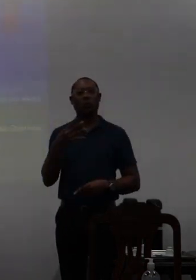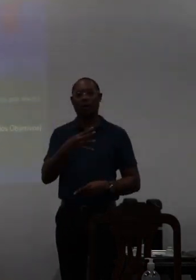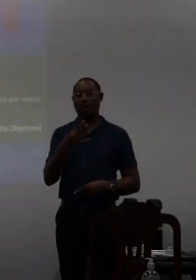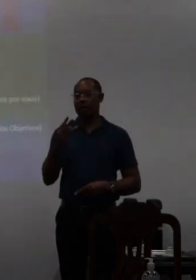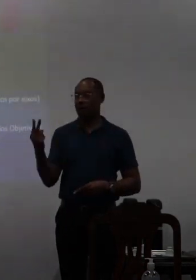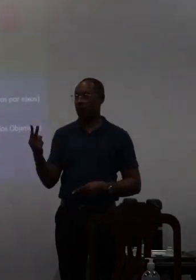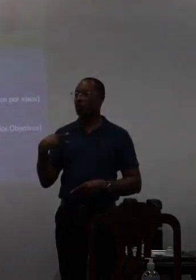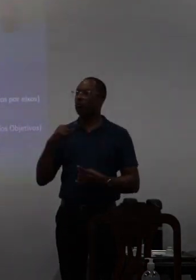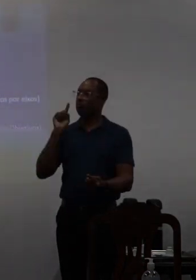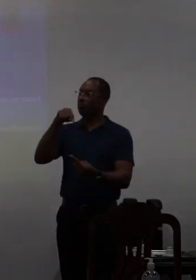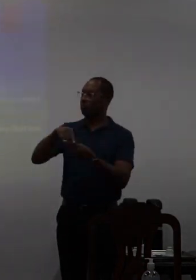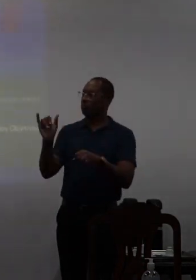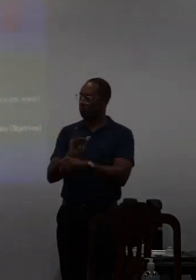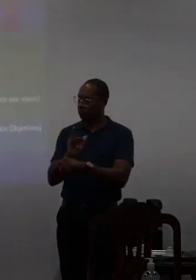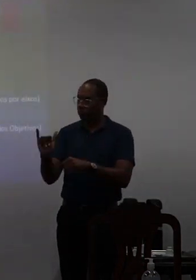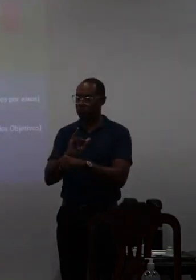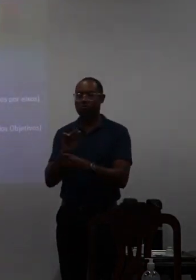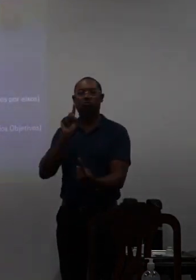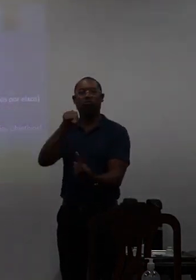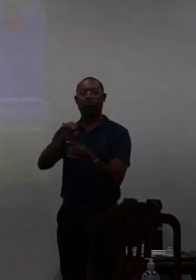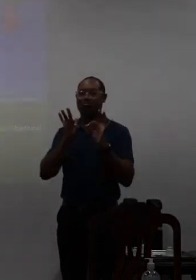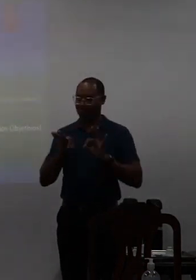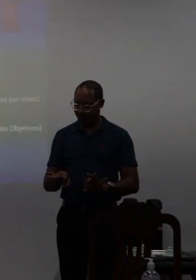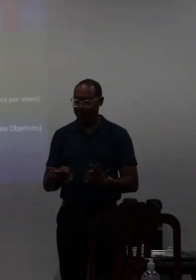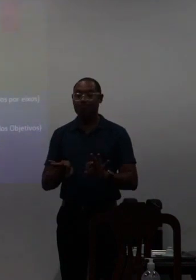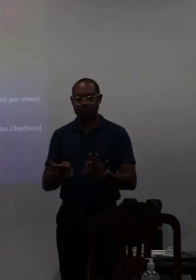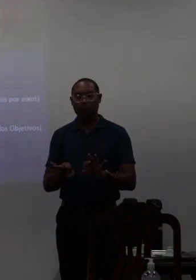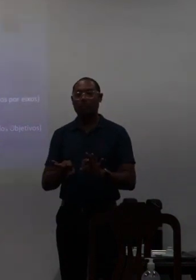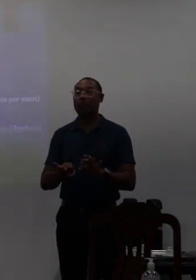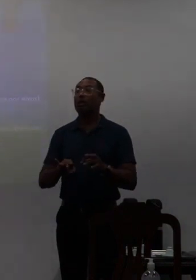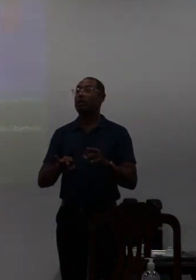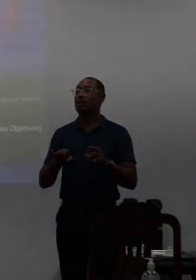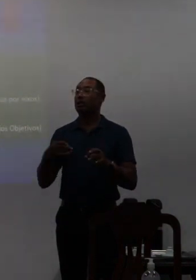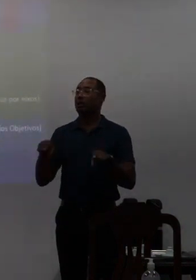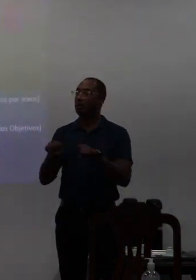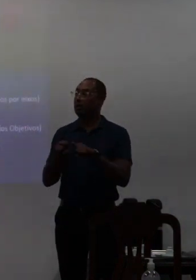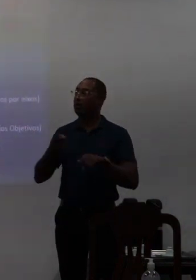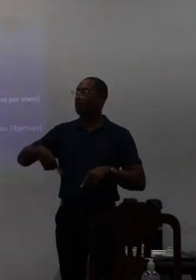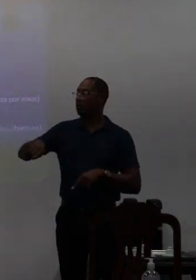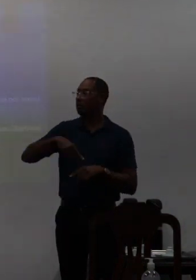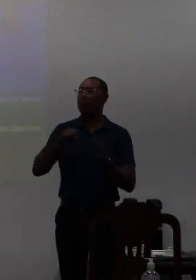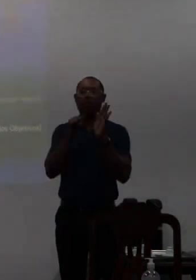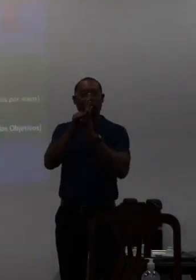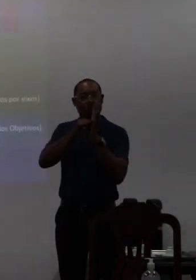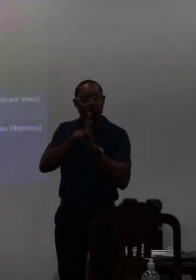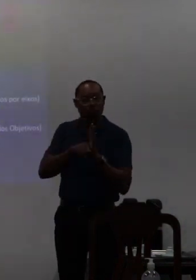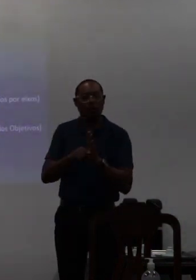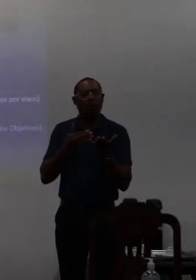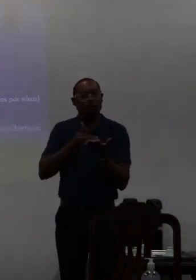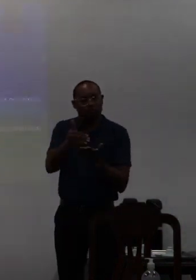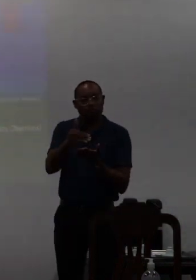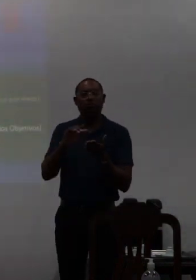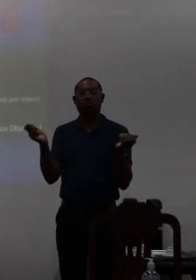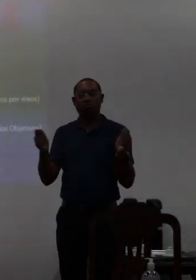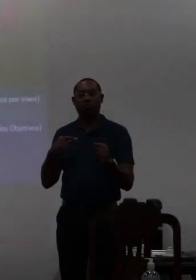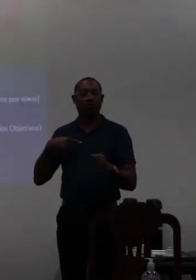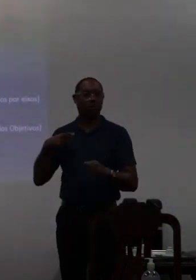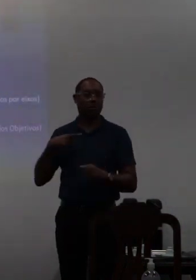estratégicos 42 objetivos estratégicos e segundo a nossa análise inicial